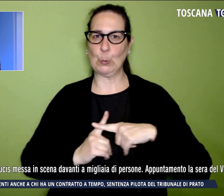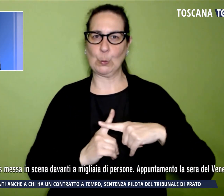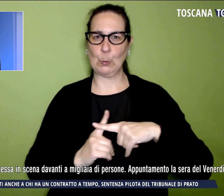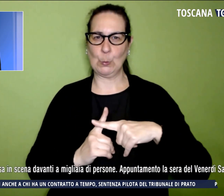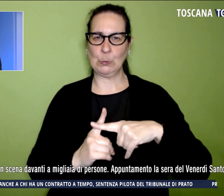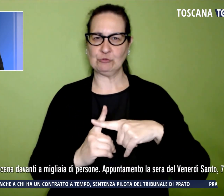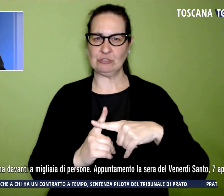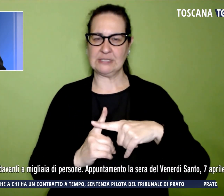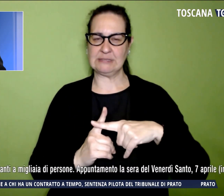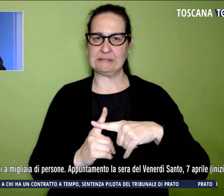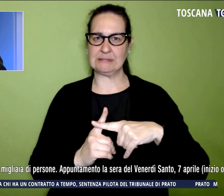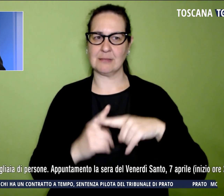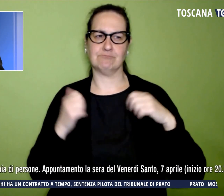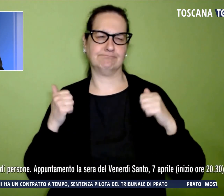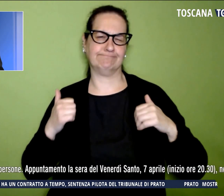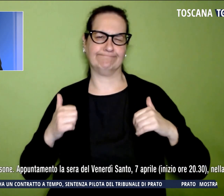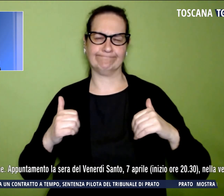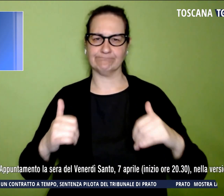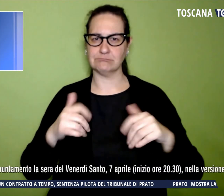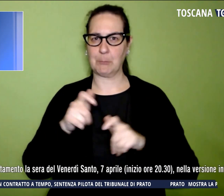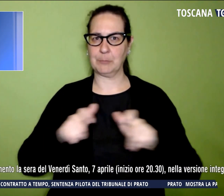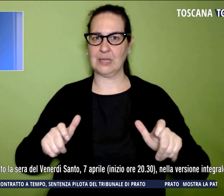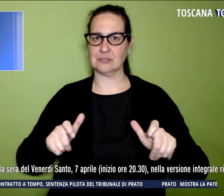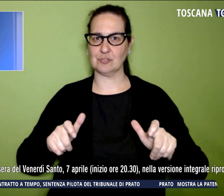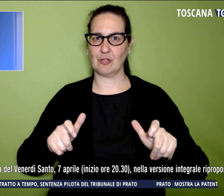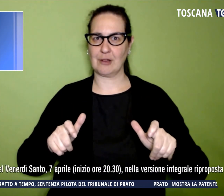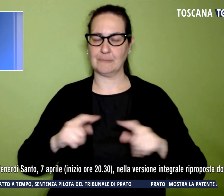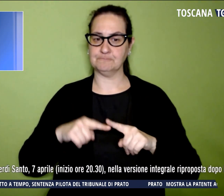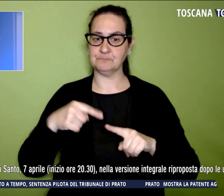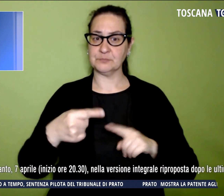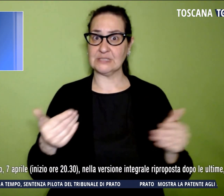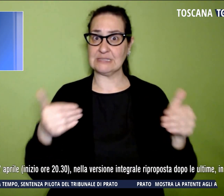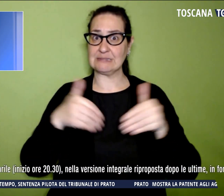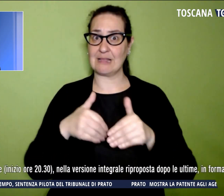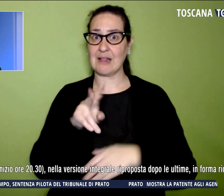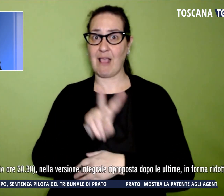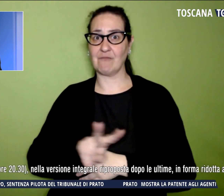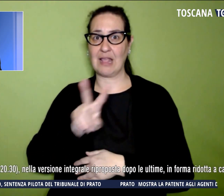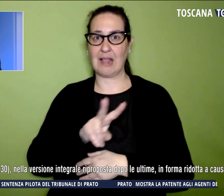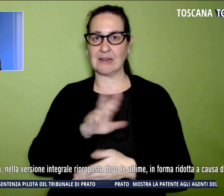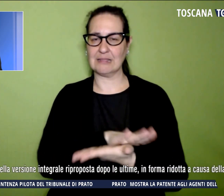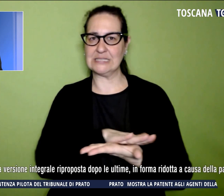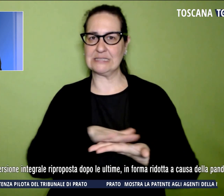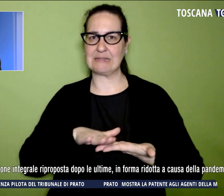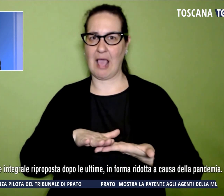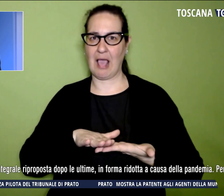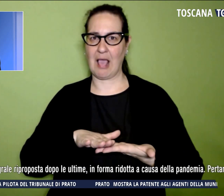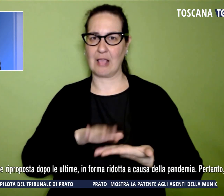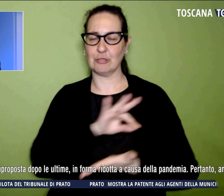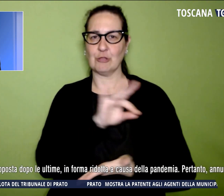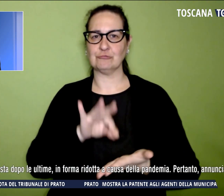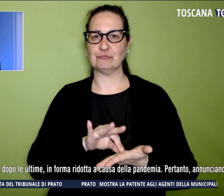di persone. Appuntamento la sera del venerdì santo 7 di aprile nella